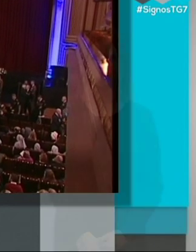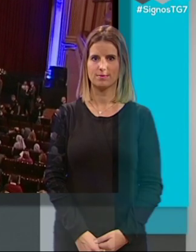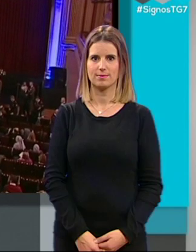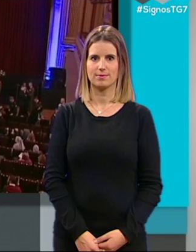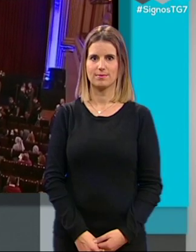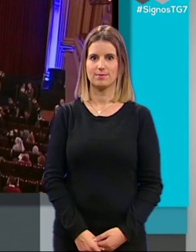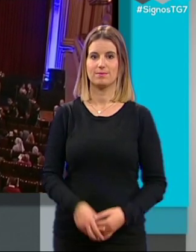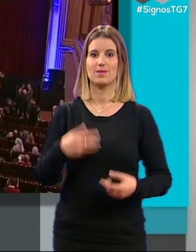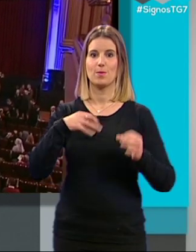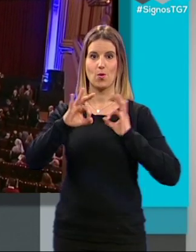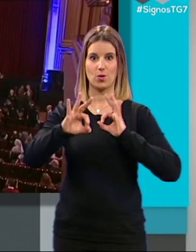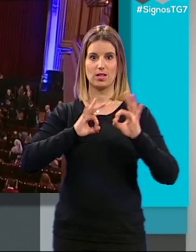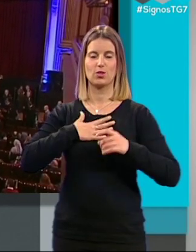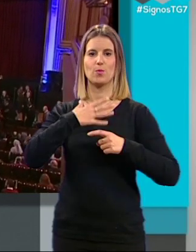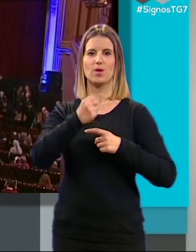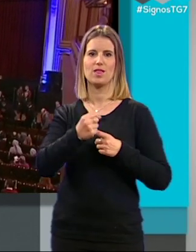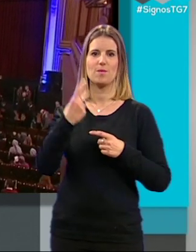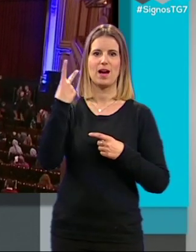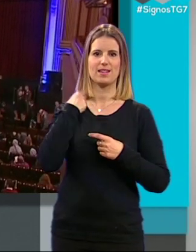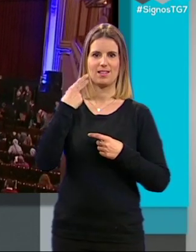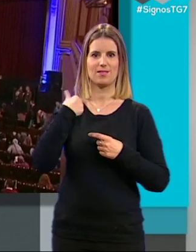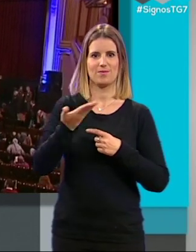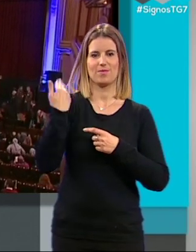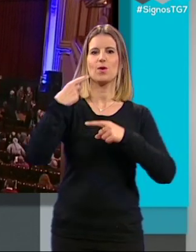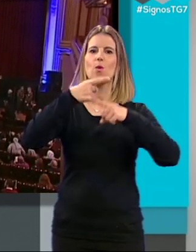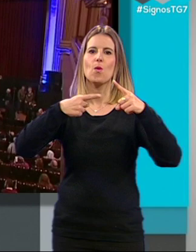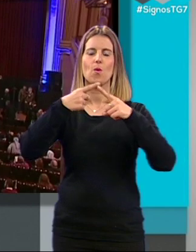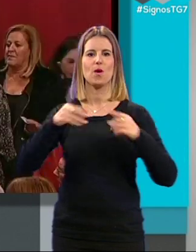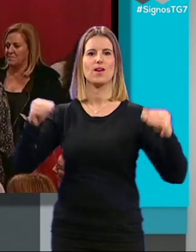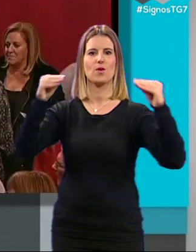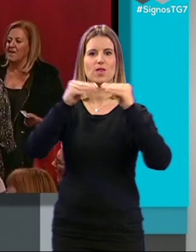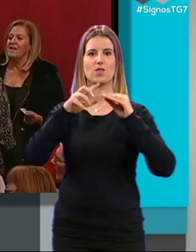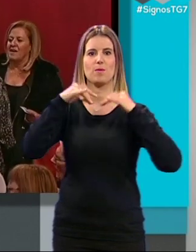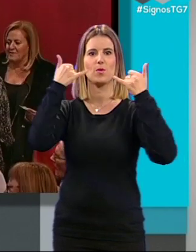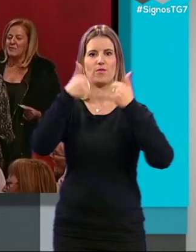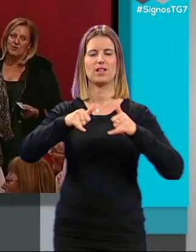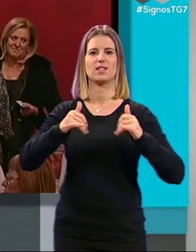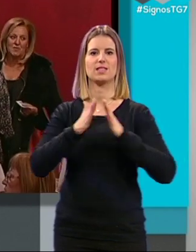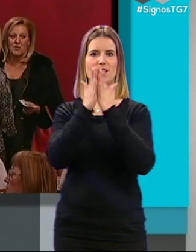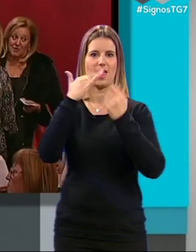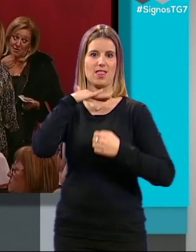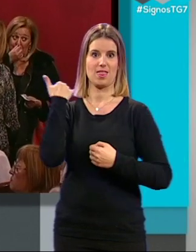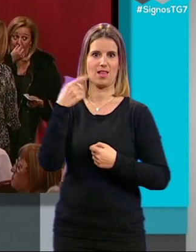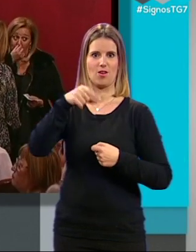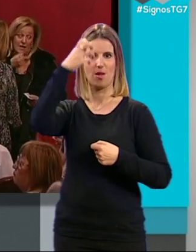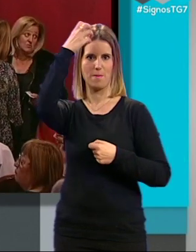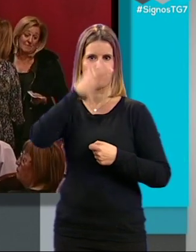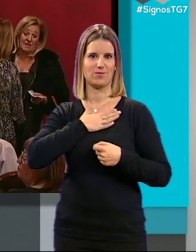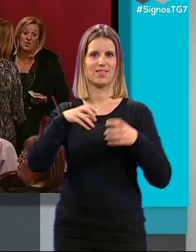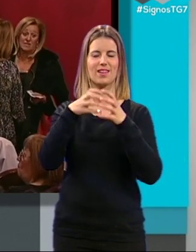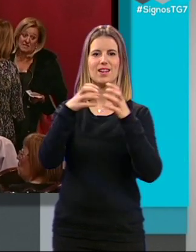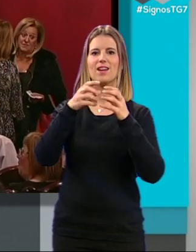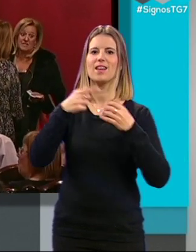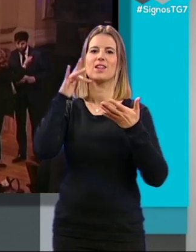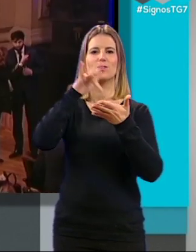El Teatro Municipal Isabel la Católica acogió este jueves coincidiendo con la festividad del Patrón de Granada a San Cecilio el acto